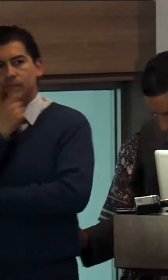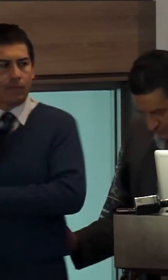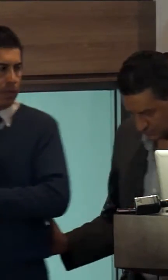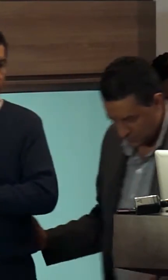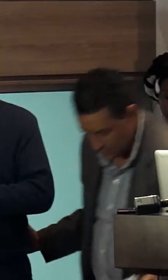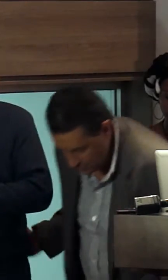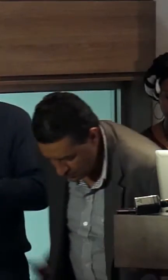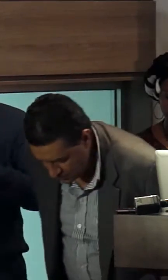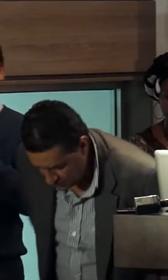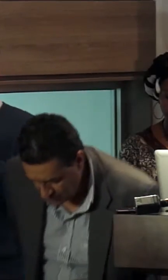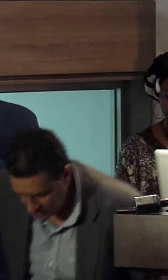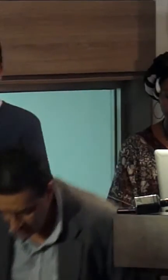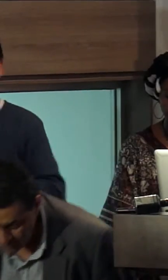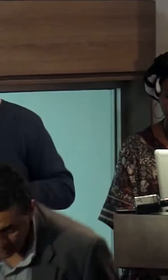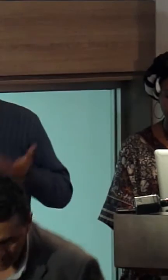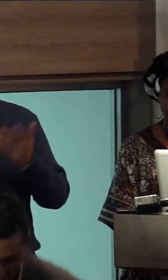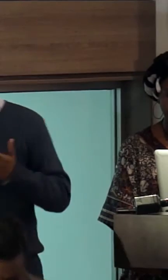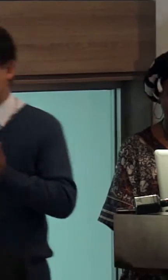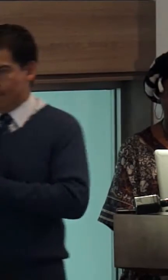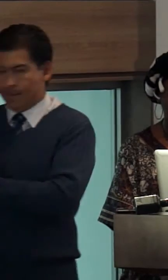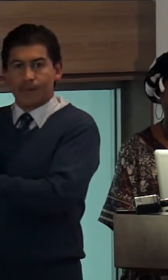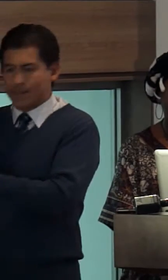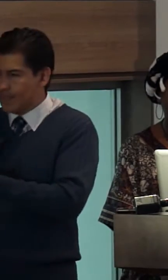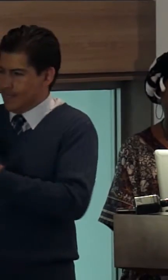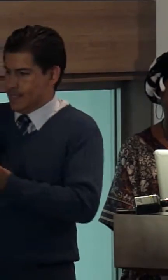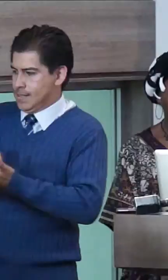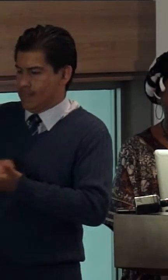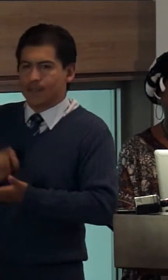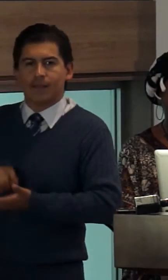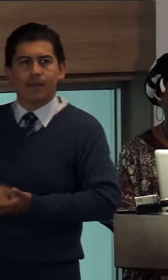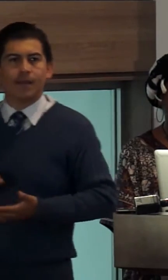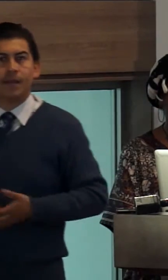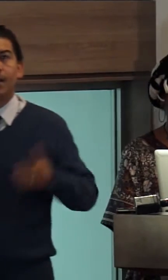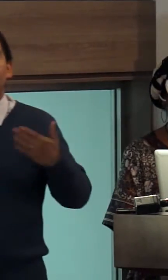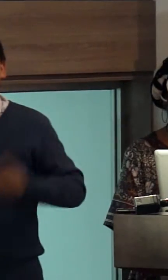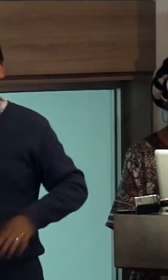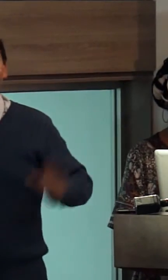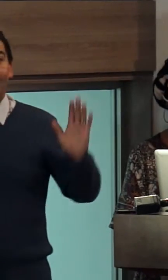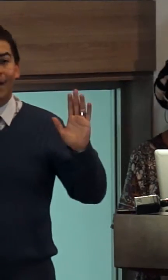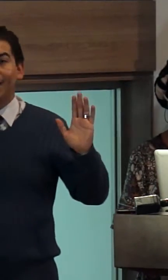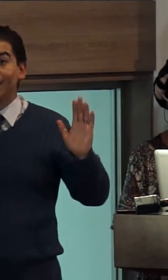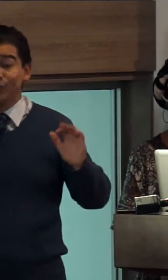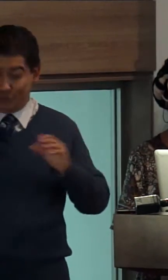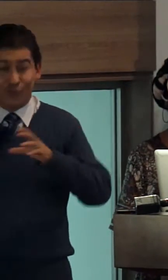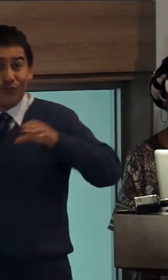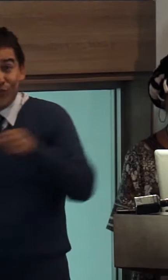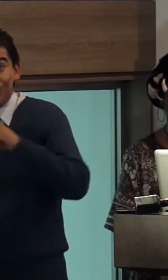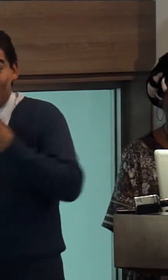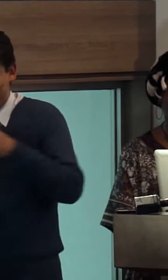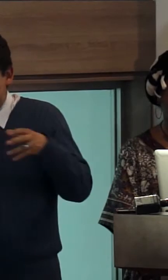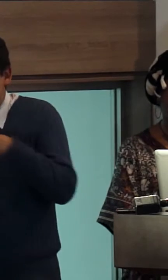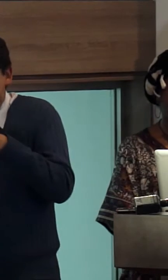ficha de observación Y finalmente las compañeras y compañeros especializados de laboratorio hicieron